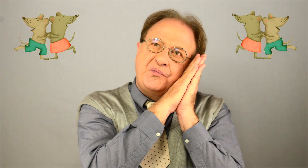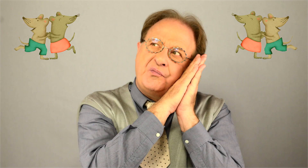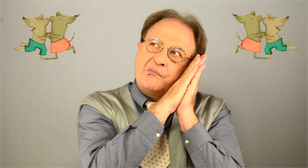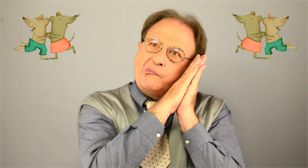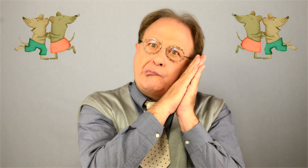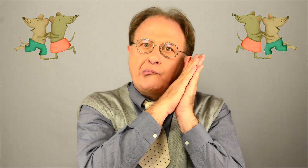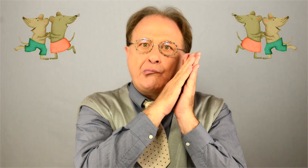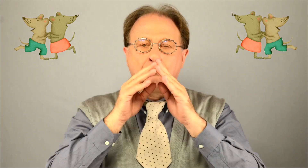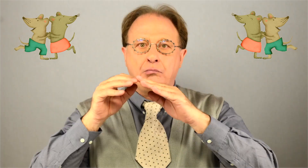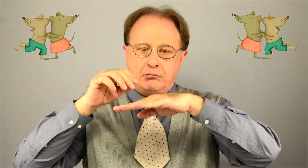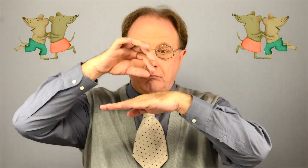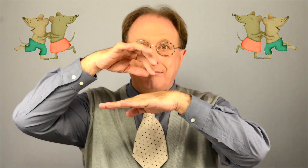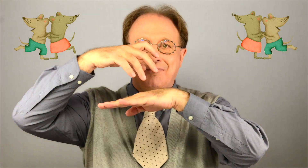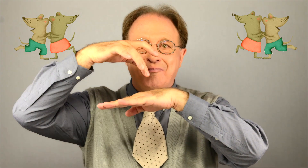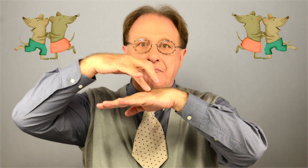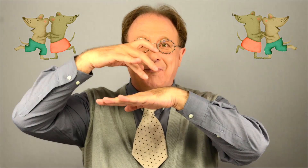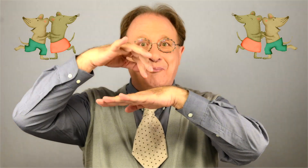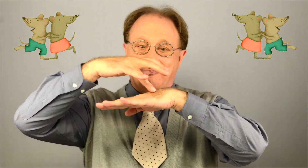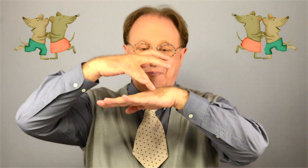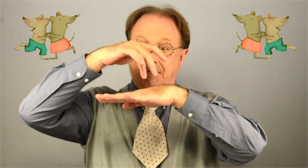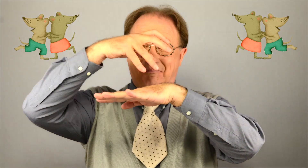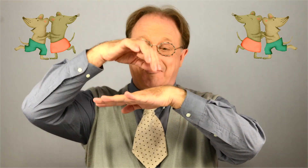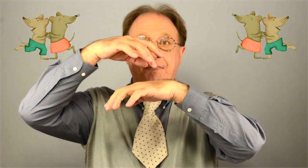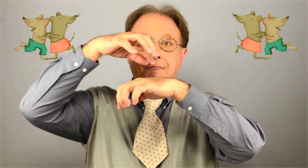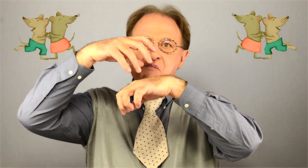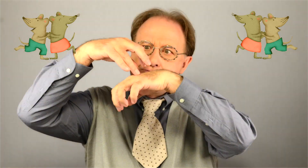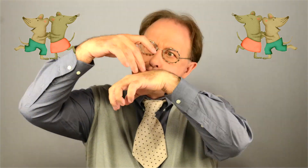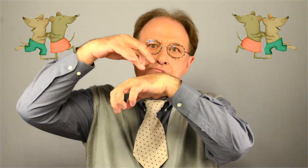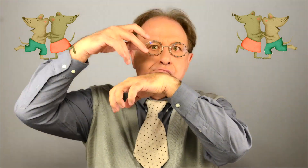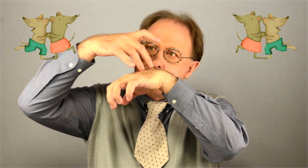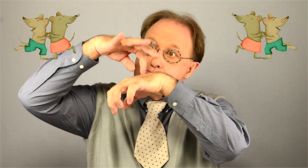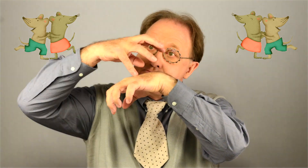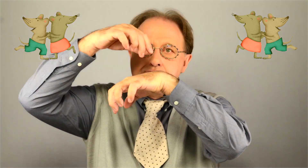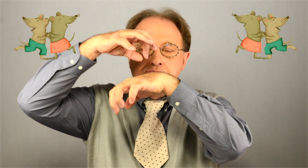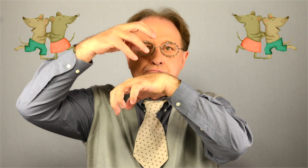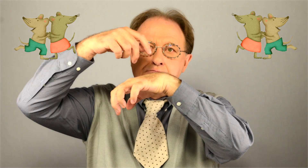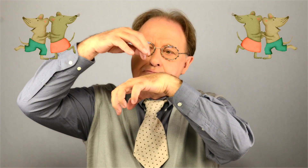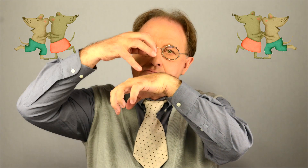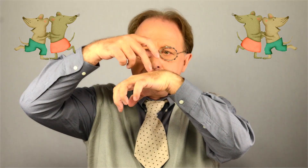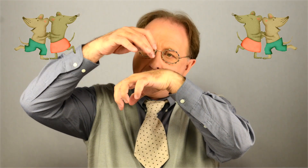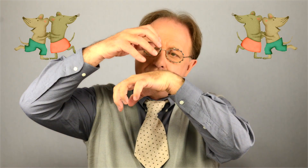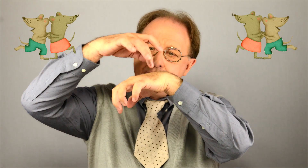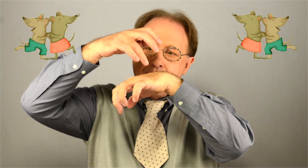Sur son dos Cinq petites souris Dansaient Dansaient